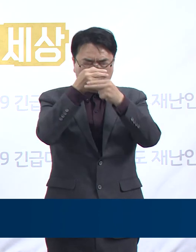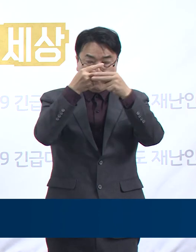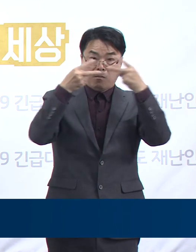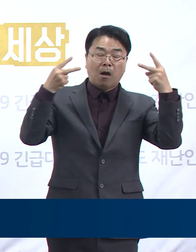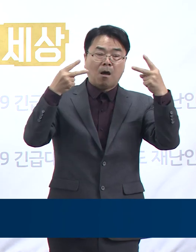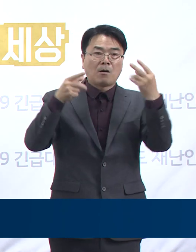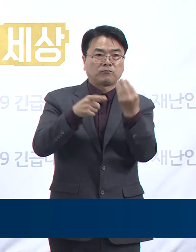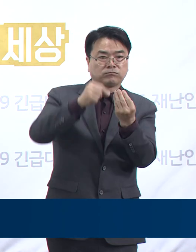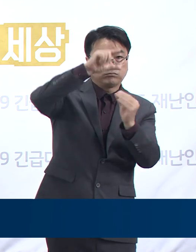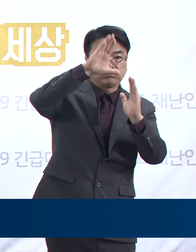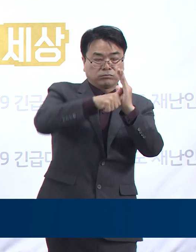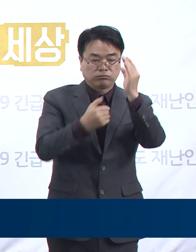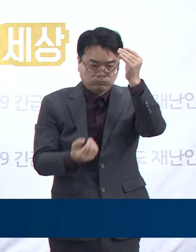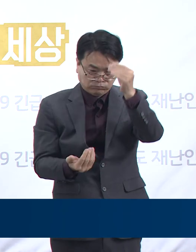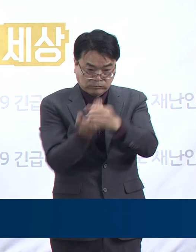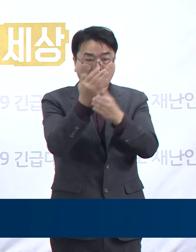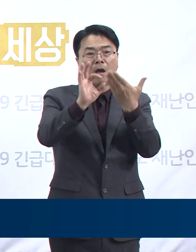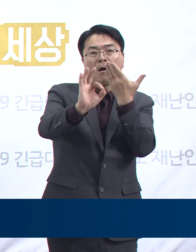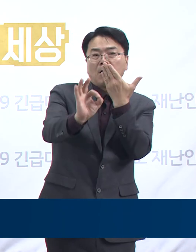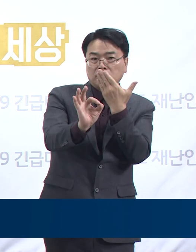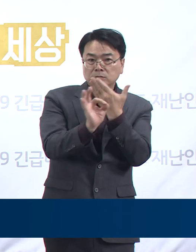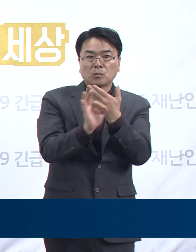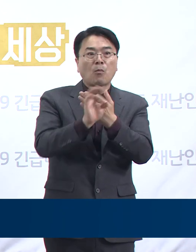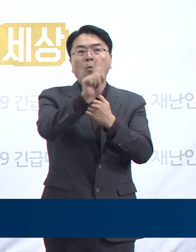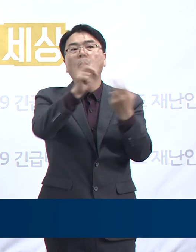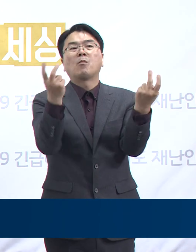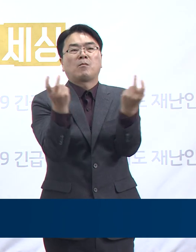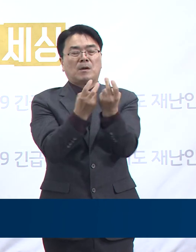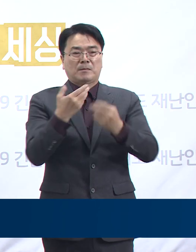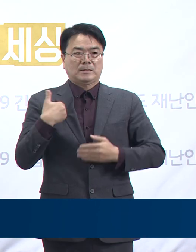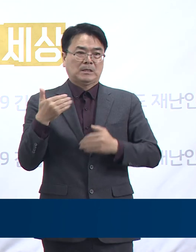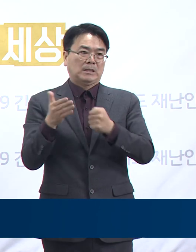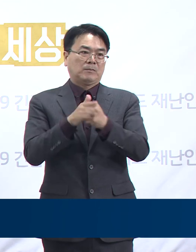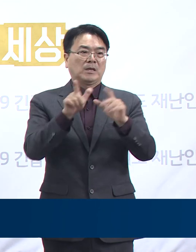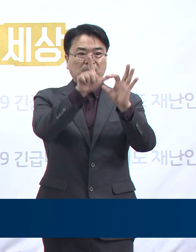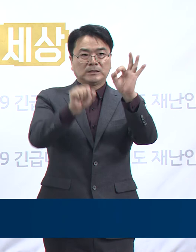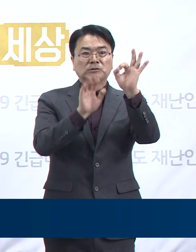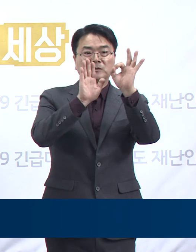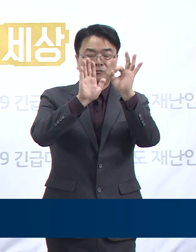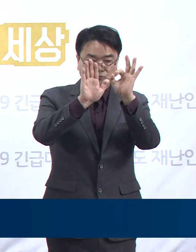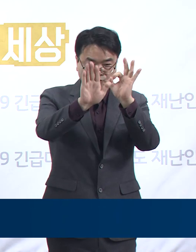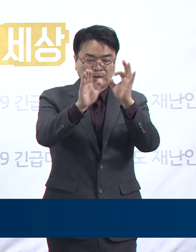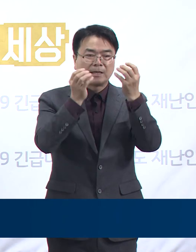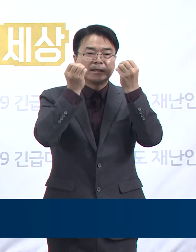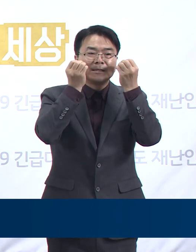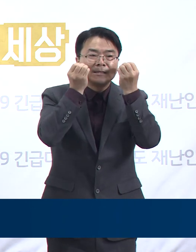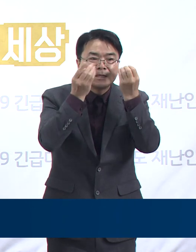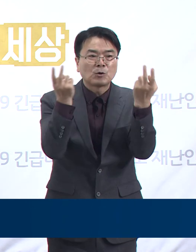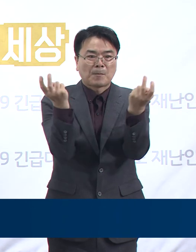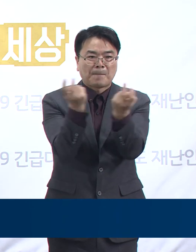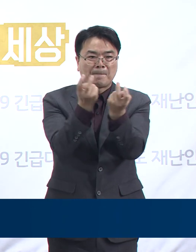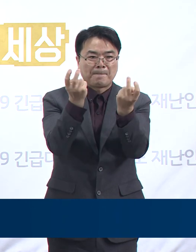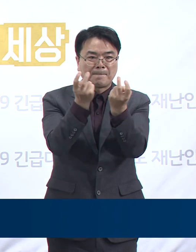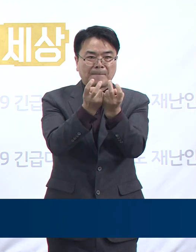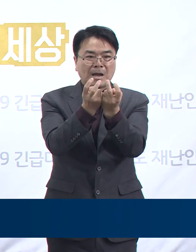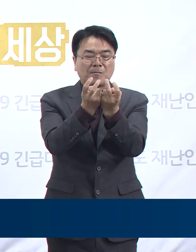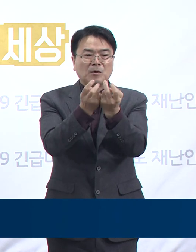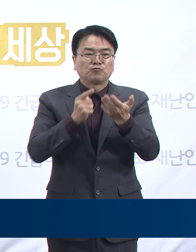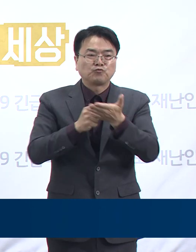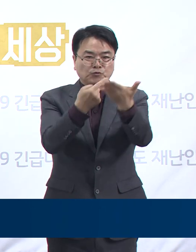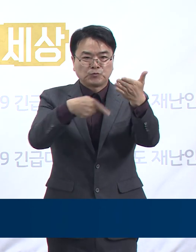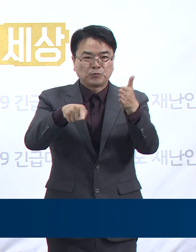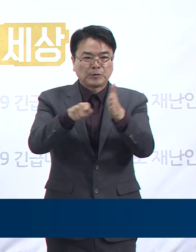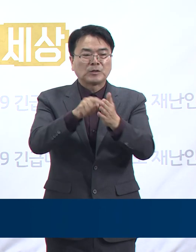재확산이 일어나지 않도록 잘 통제해내야 10월 이후에 새로운 전략을 차분하게 수입할 수 있습니다.